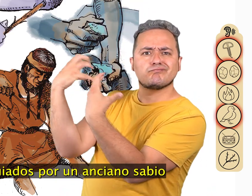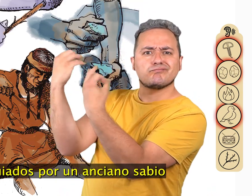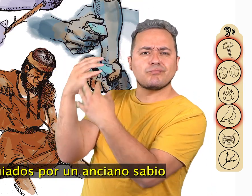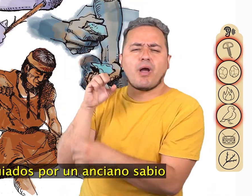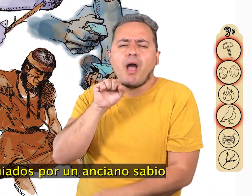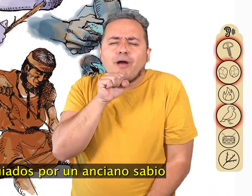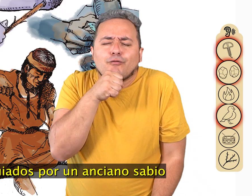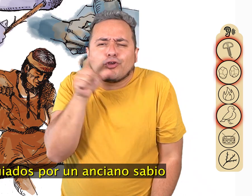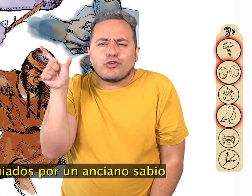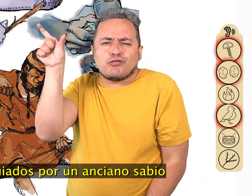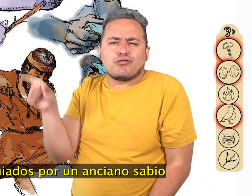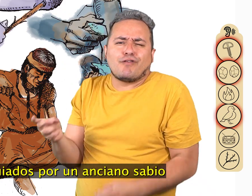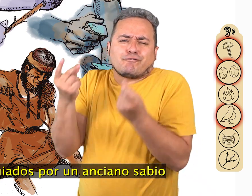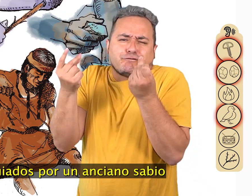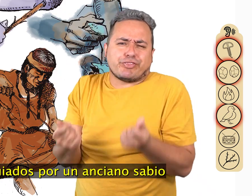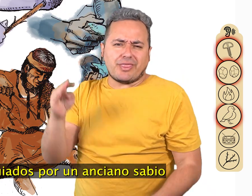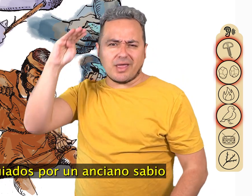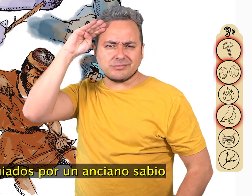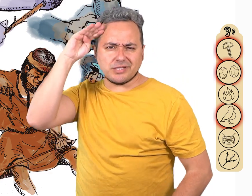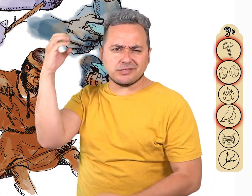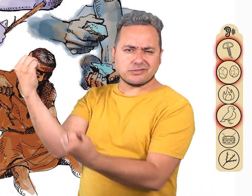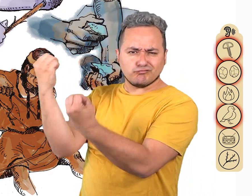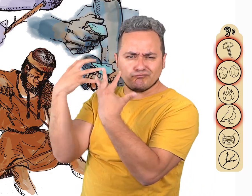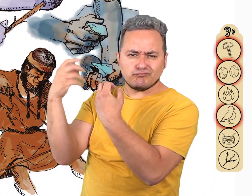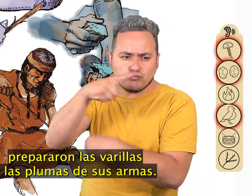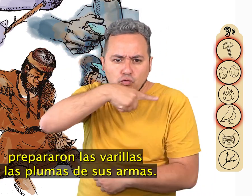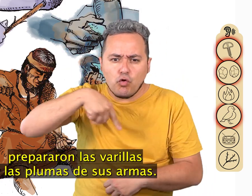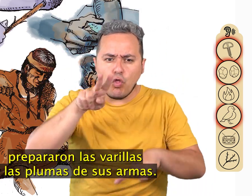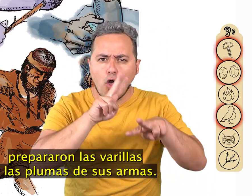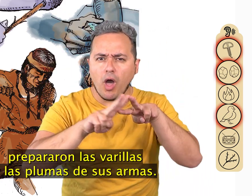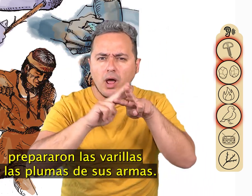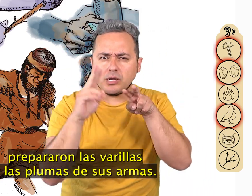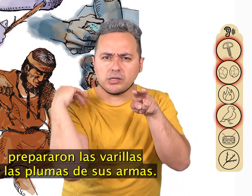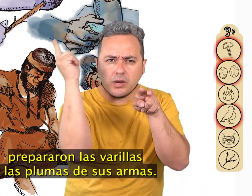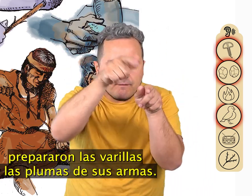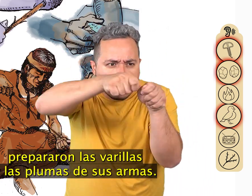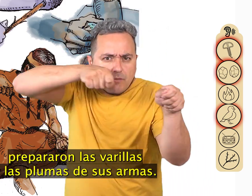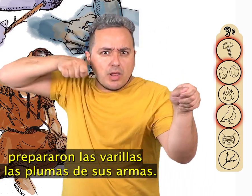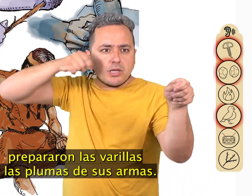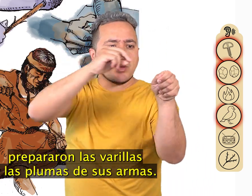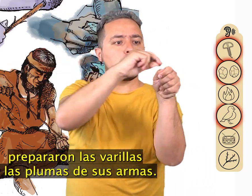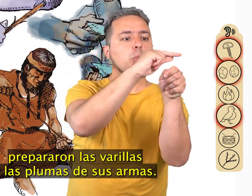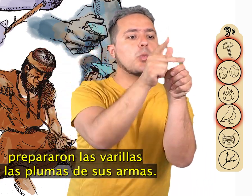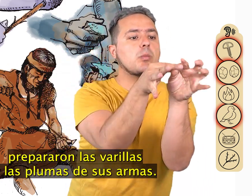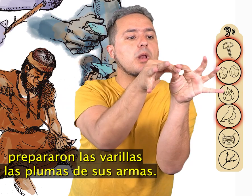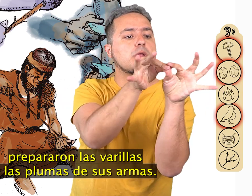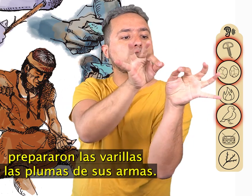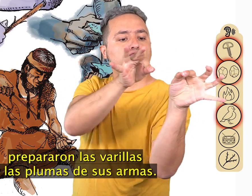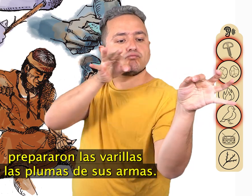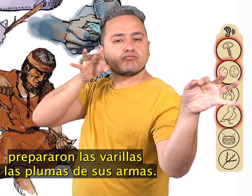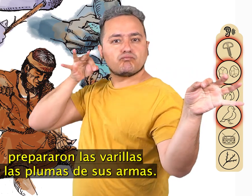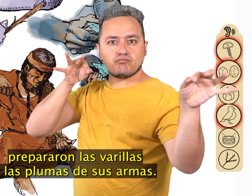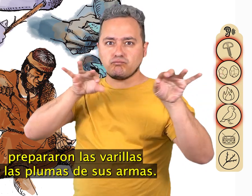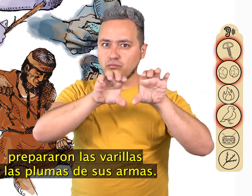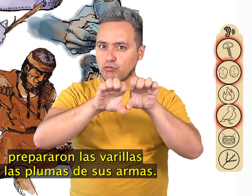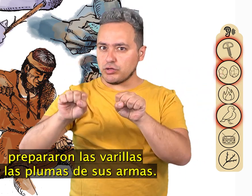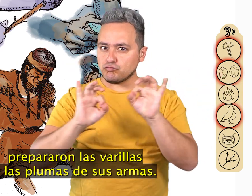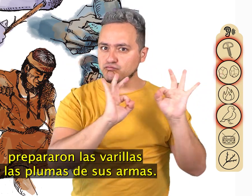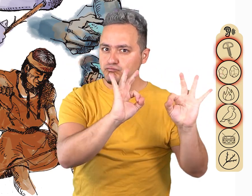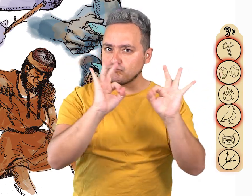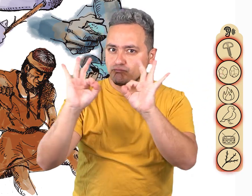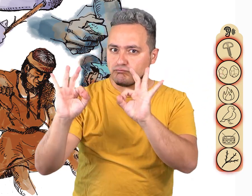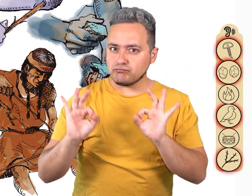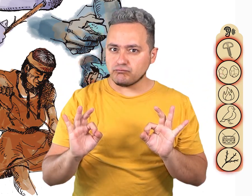Guiados por un anciano sabio, prepararon las varillas y las plumas de sus armas.